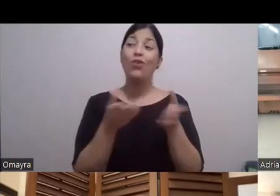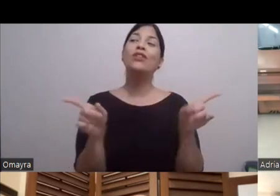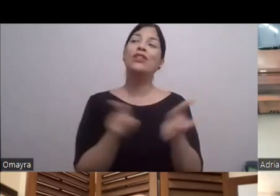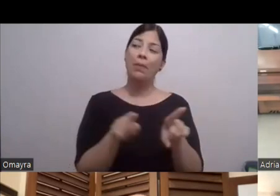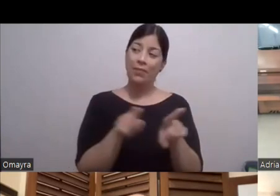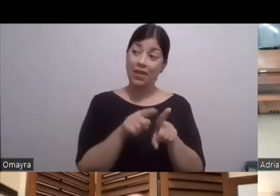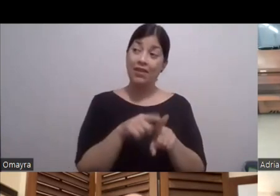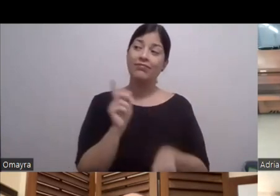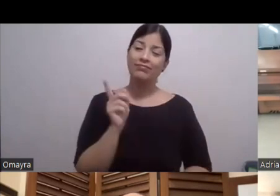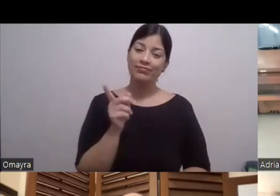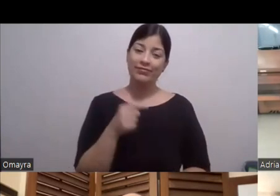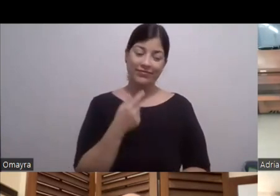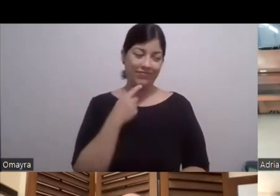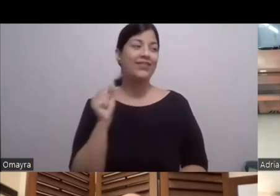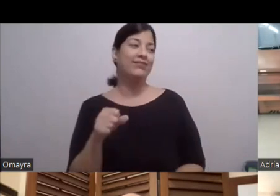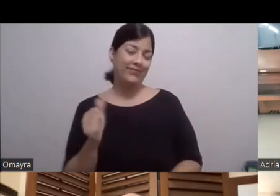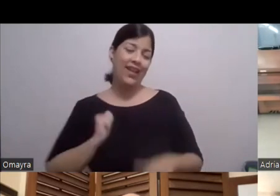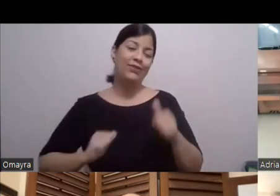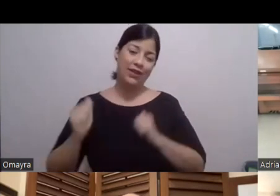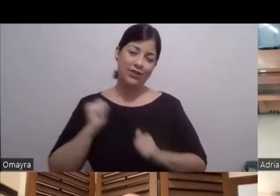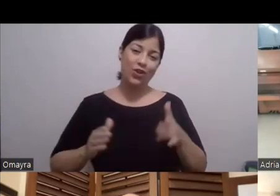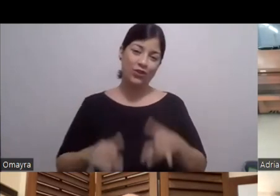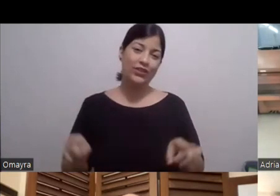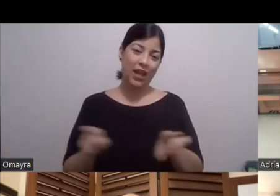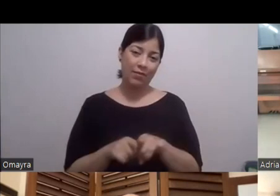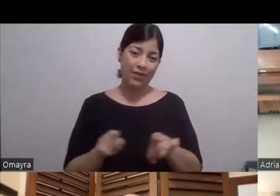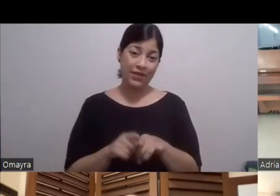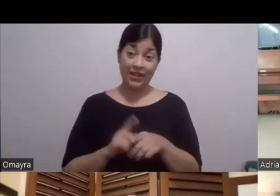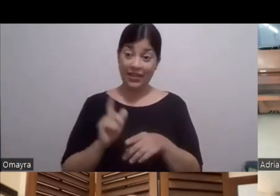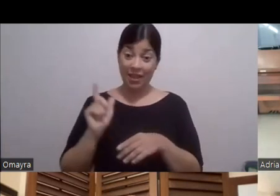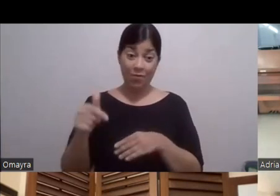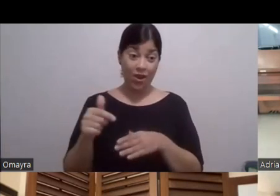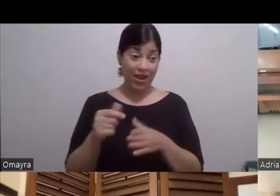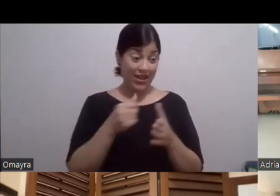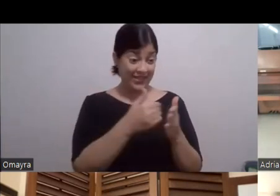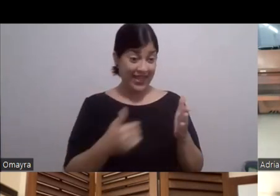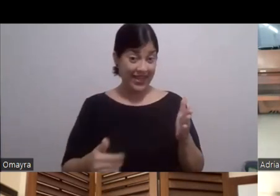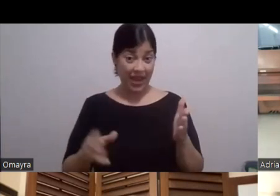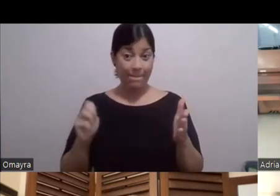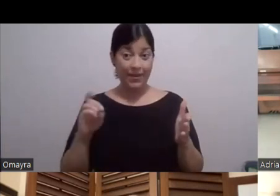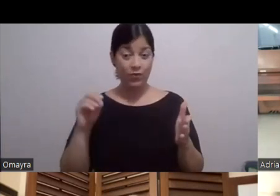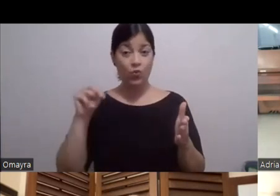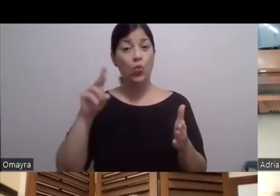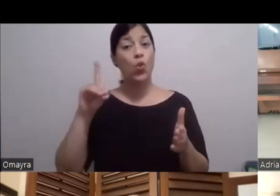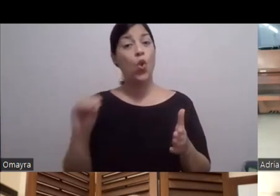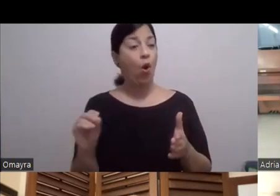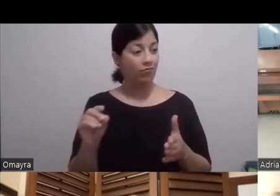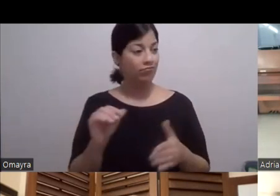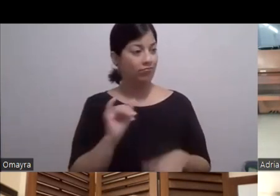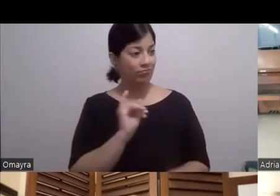También la actuación Después de menudo Pues le gustó Después de la serie De menudo Le gustó El asunto Y se ha mantenido Y gracias a